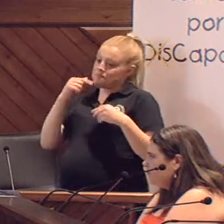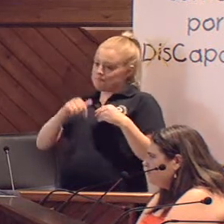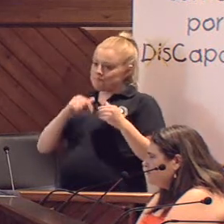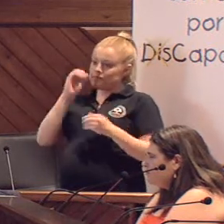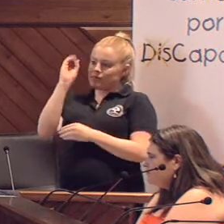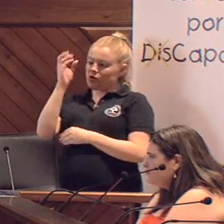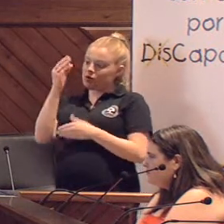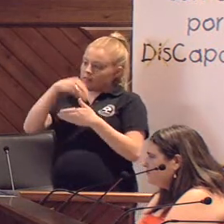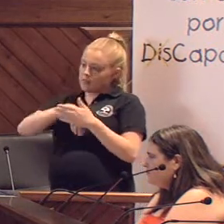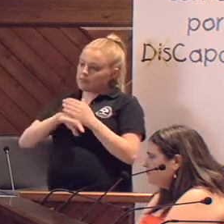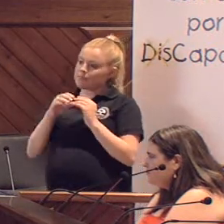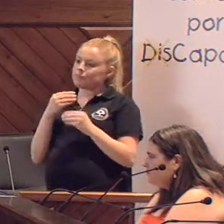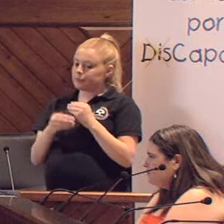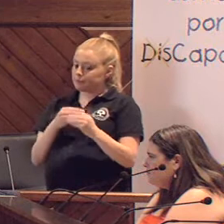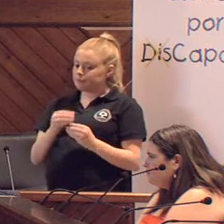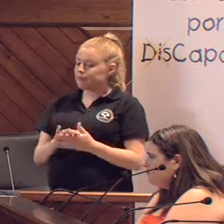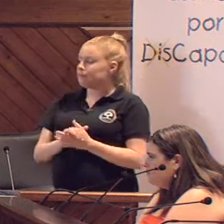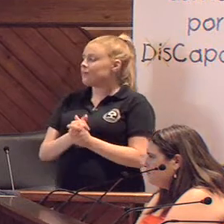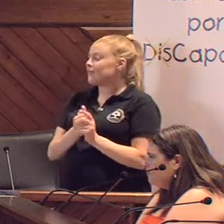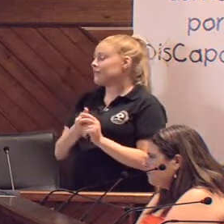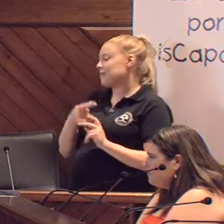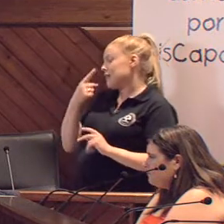hemos incluido en este año en la jornada.